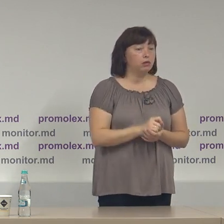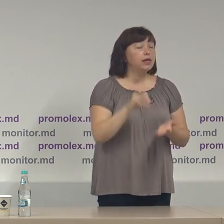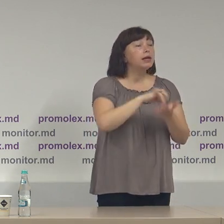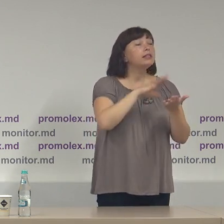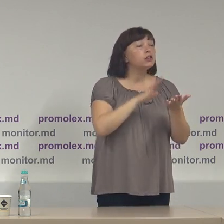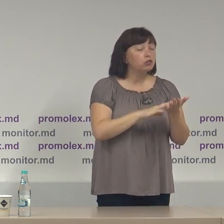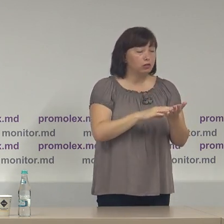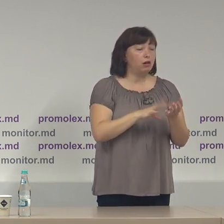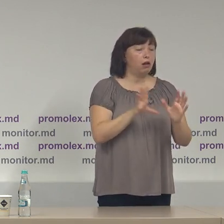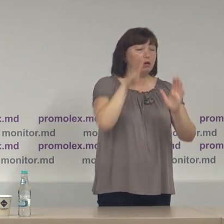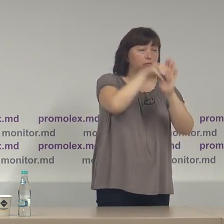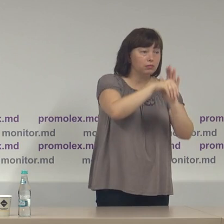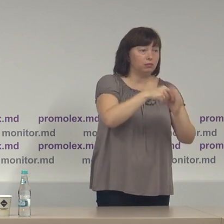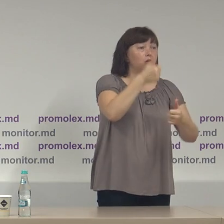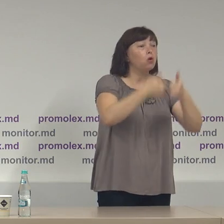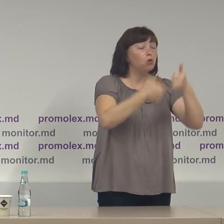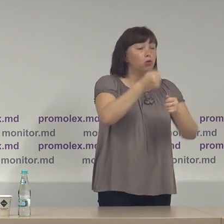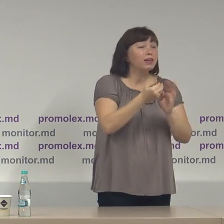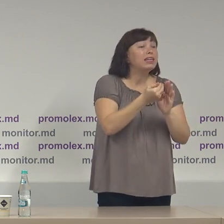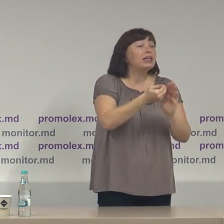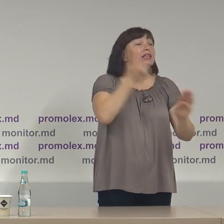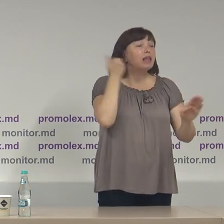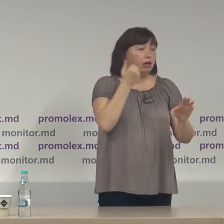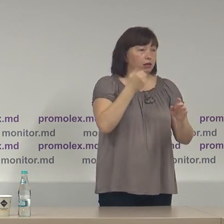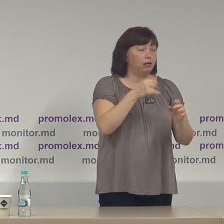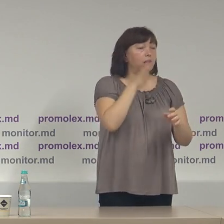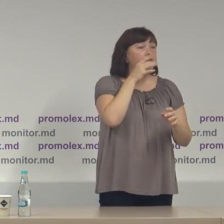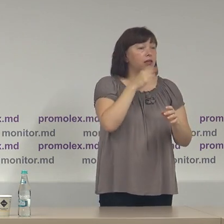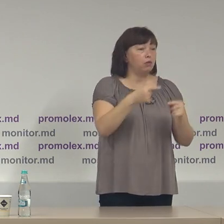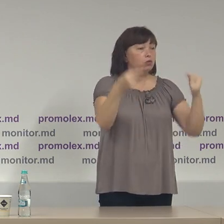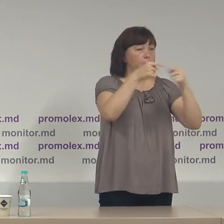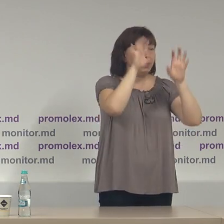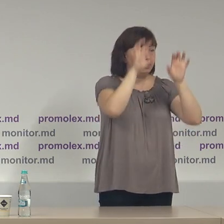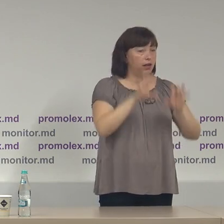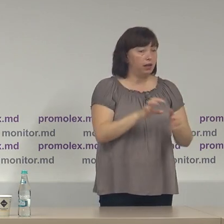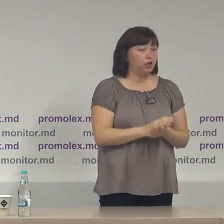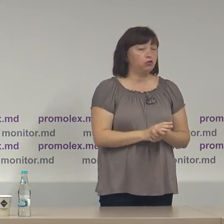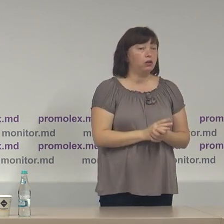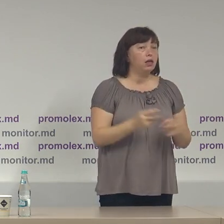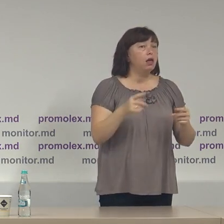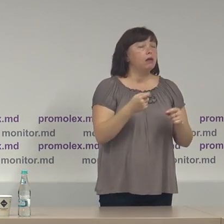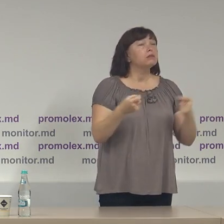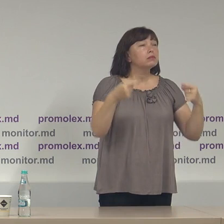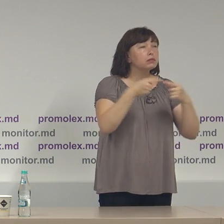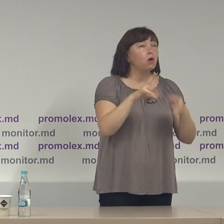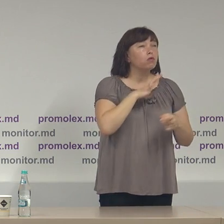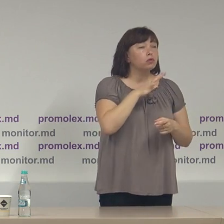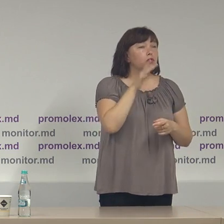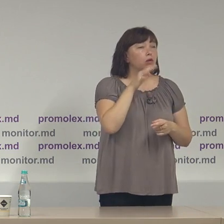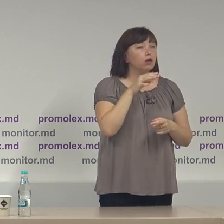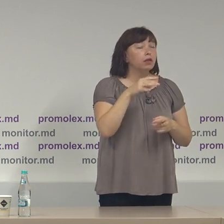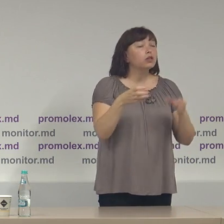înregistrarea în cursă electorală înainte de termenul stabilit de lege deci mai exact fiind vorba de